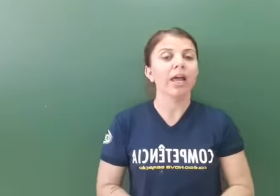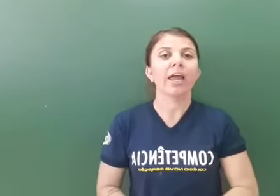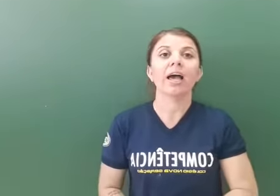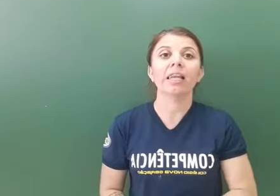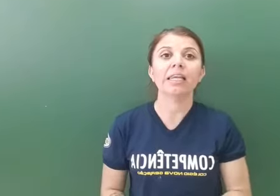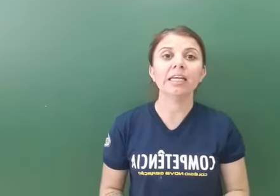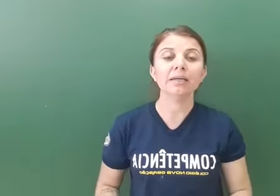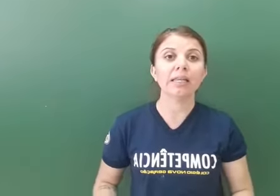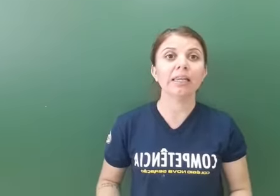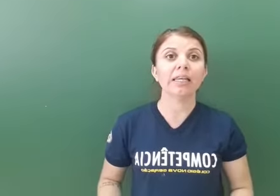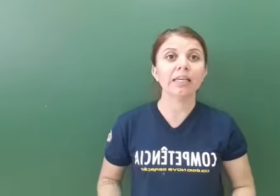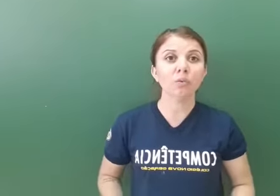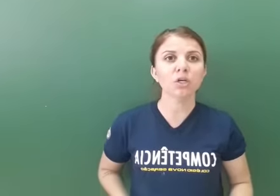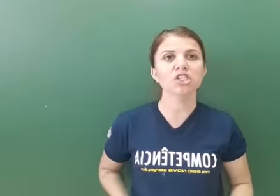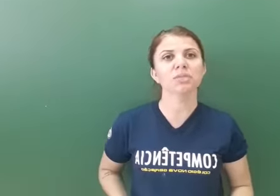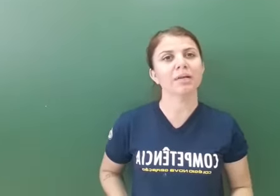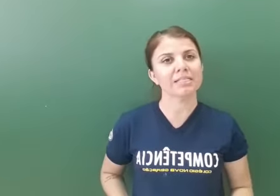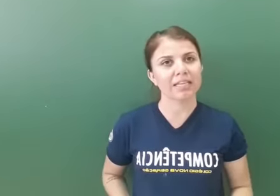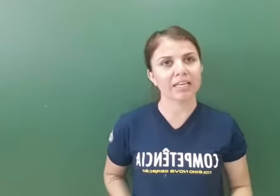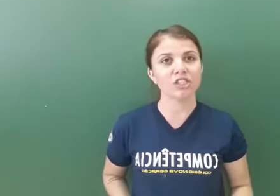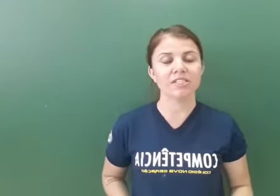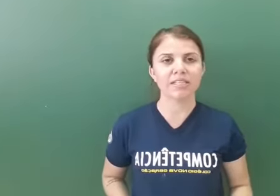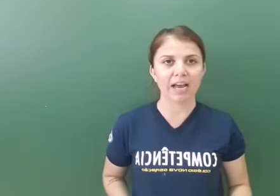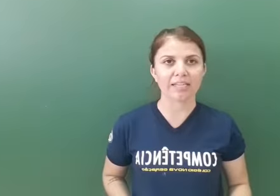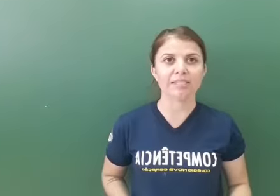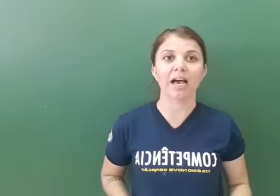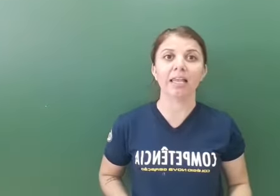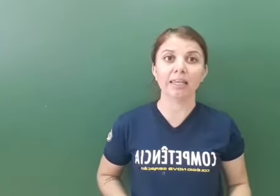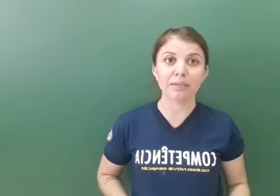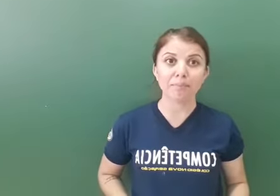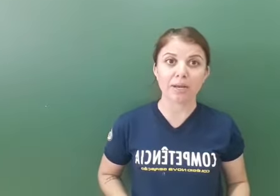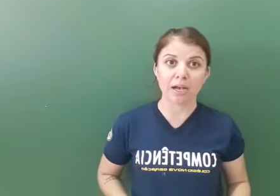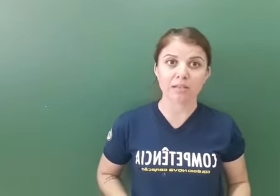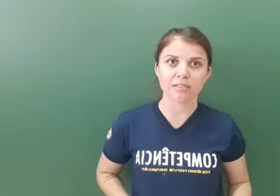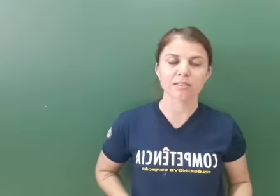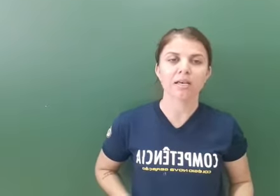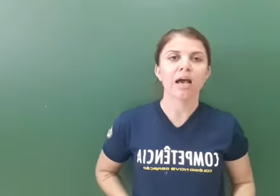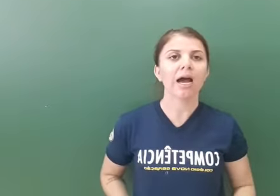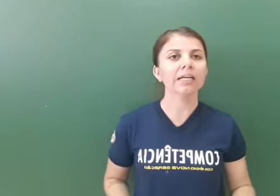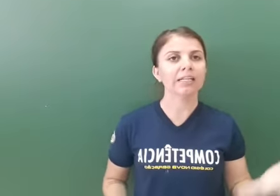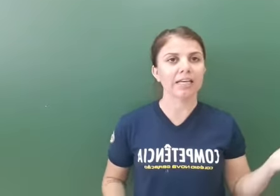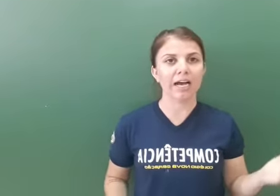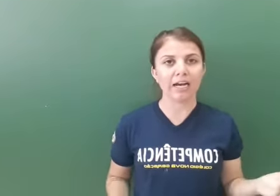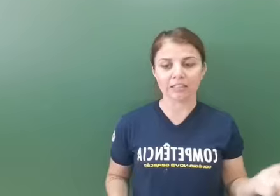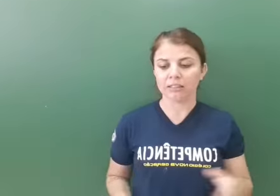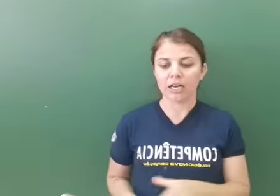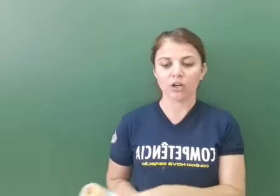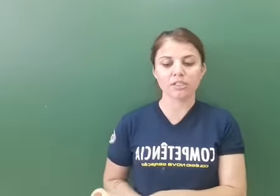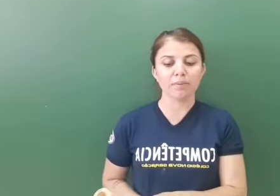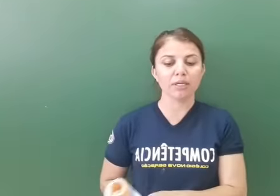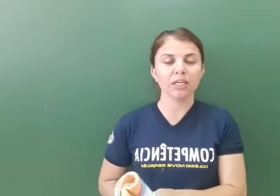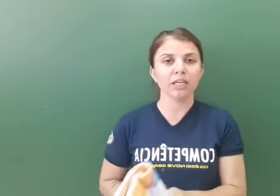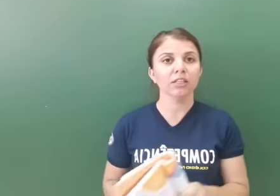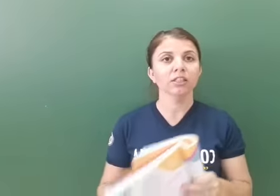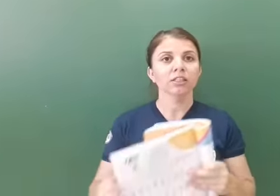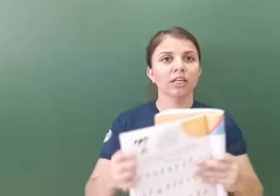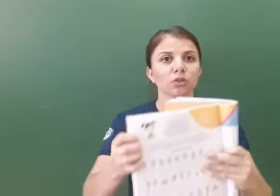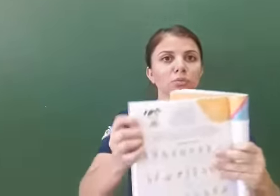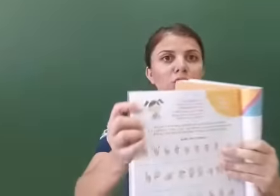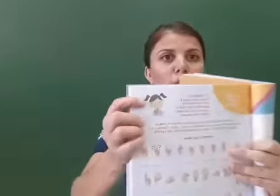É a língua brasileira de sinais, a Libras. A Chiara, a nossa amiguinha da turminha do